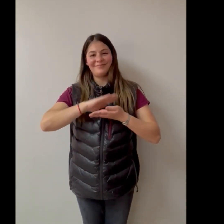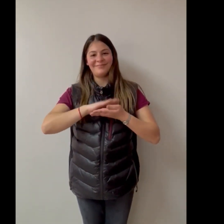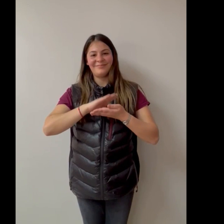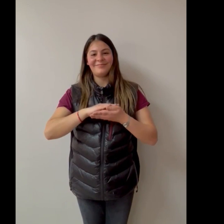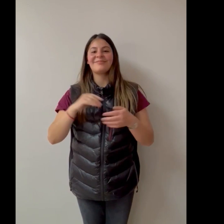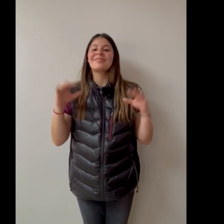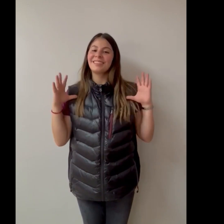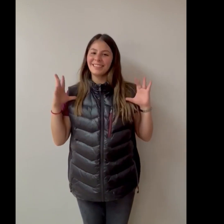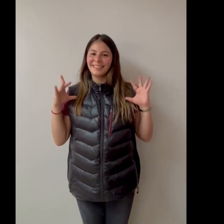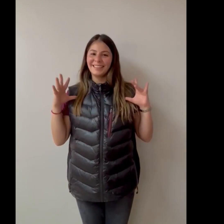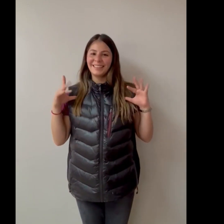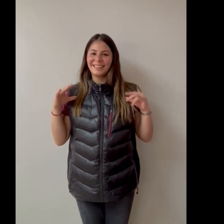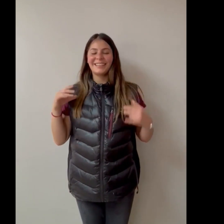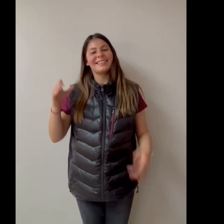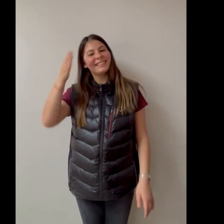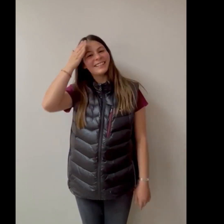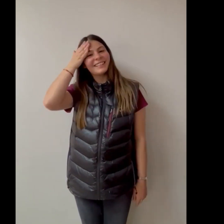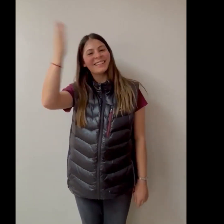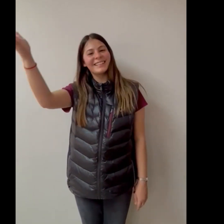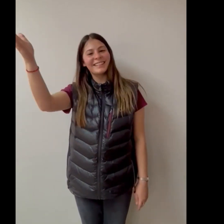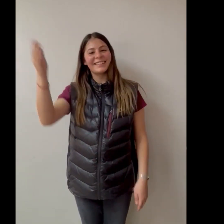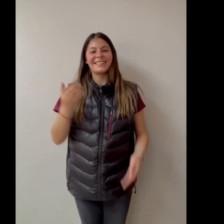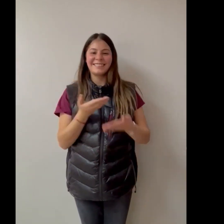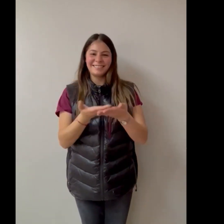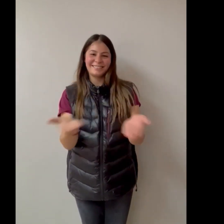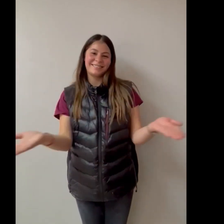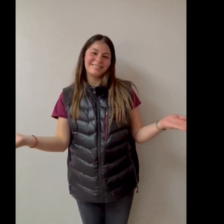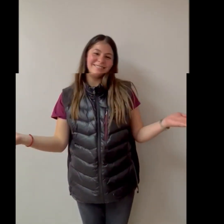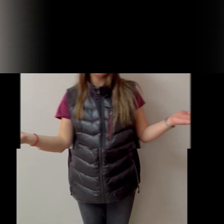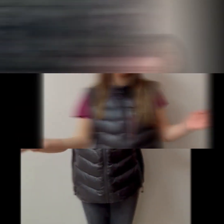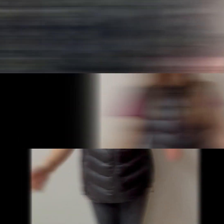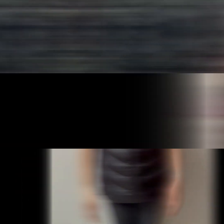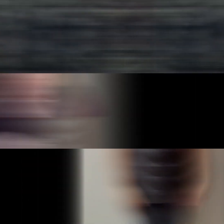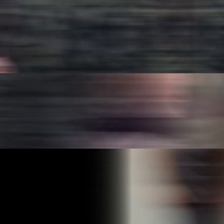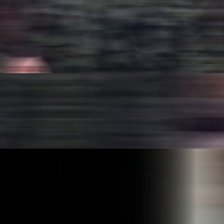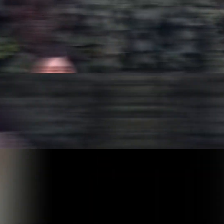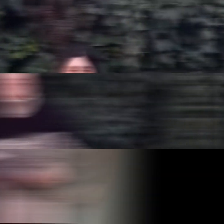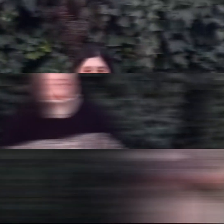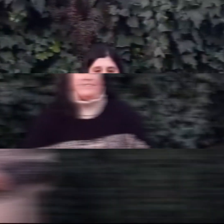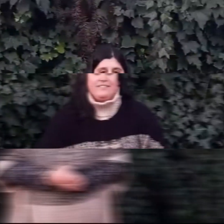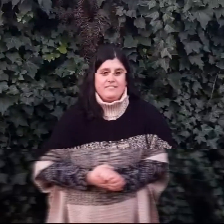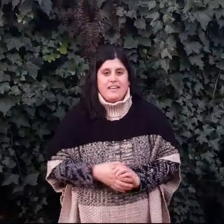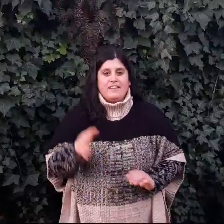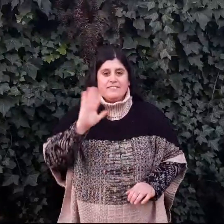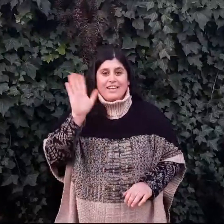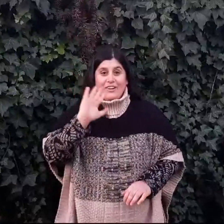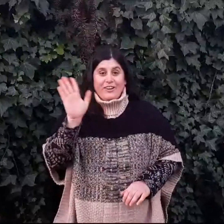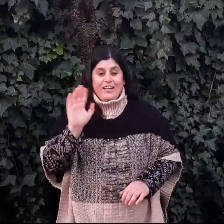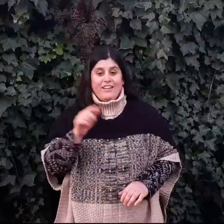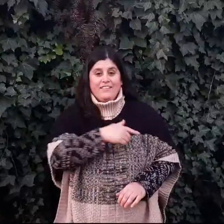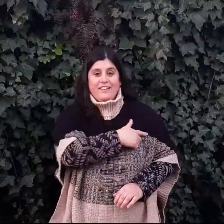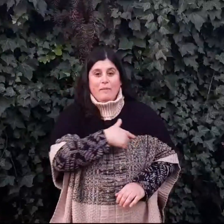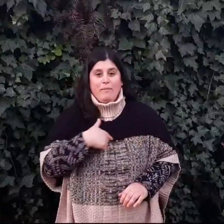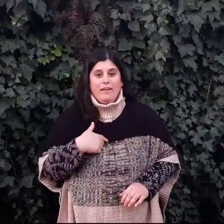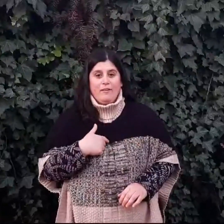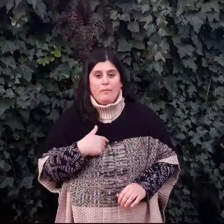Qué bueno es saber que aún con todos mis temores No dejas de ver tu